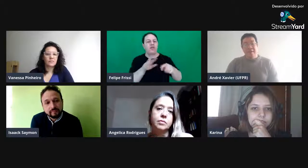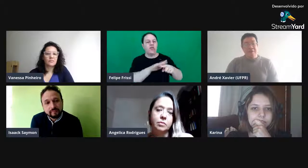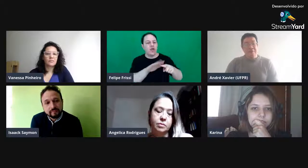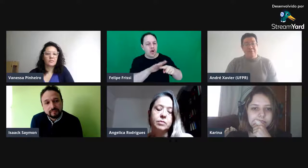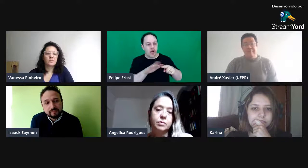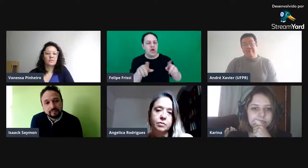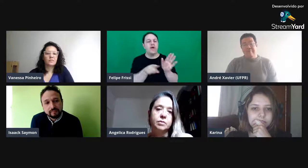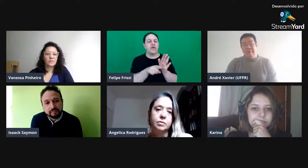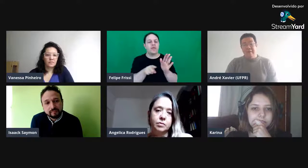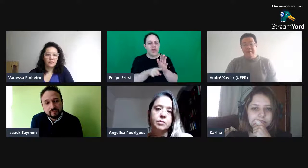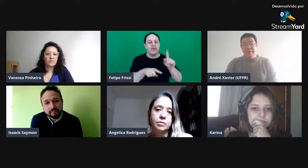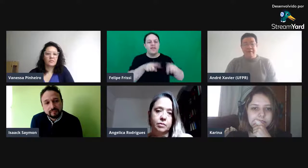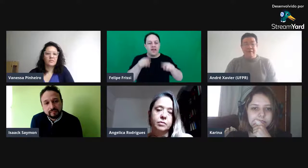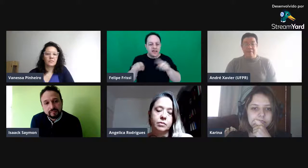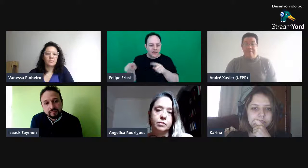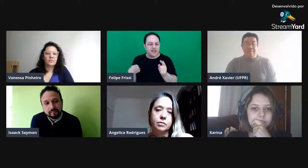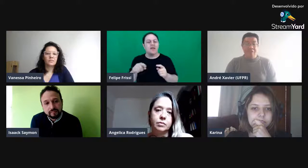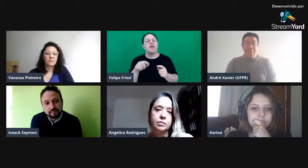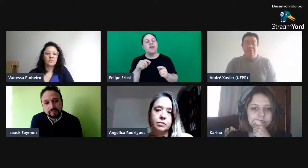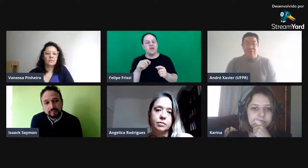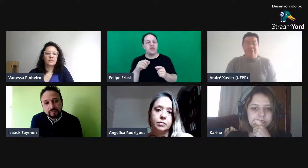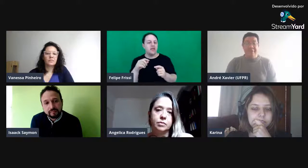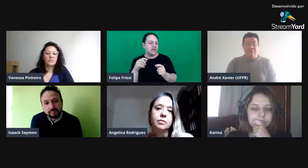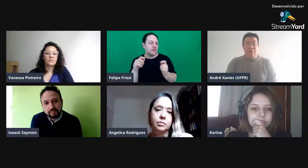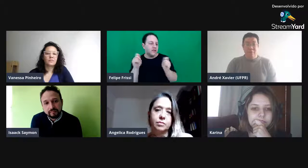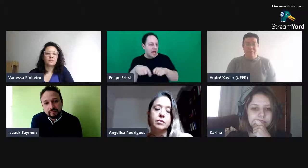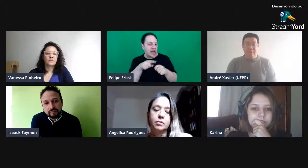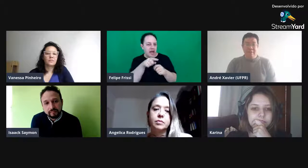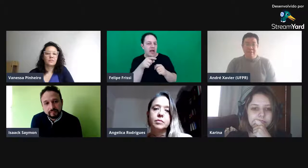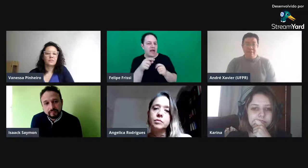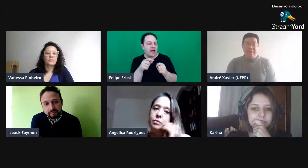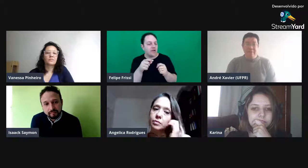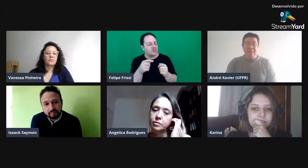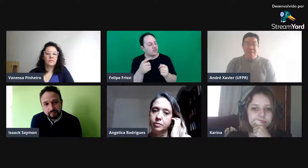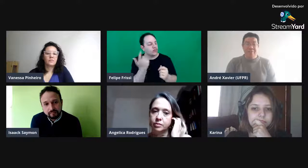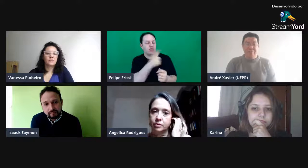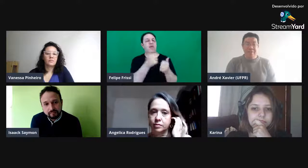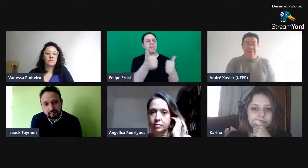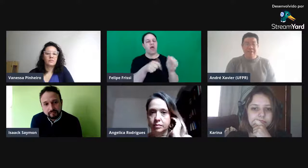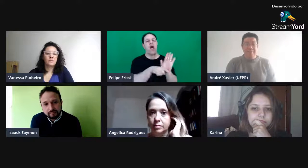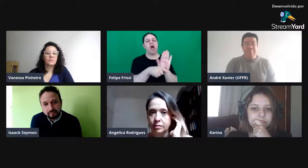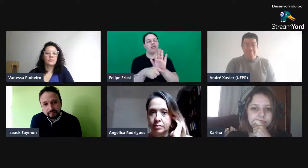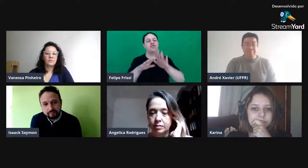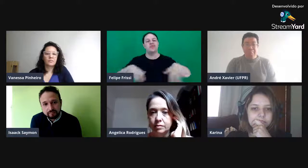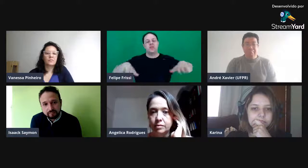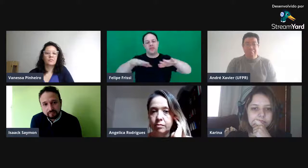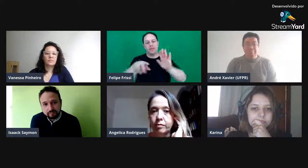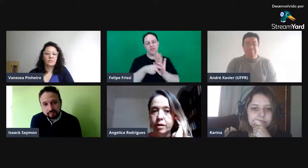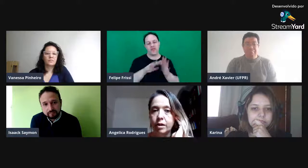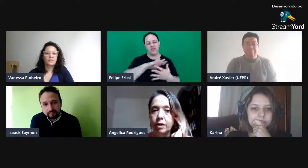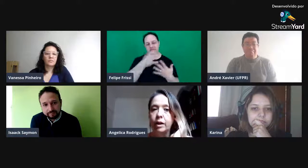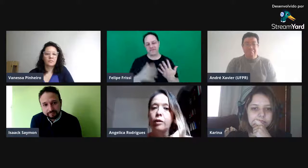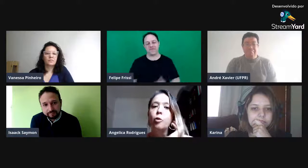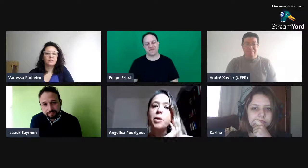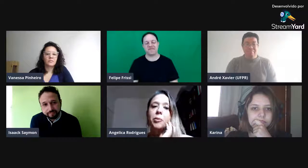enfim, eu acho que já vai ser uma contribuição bastante grande para a área. É, como é um